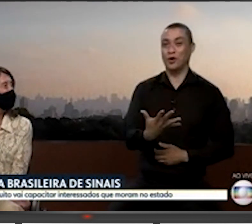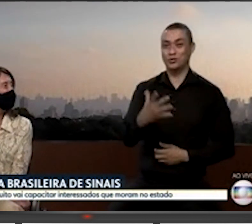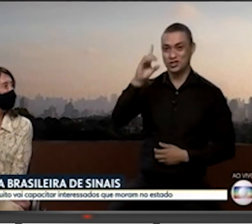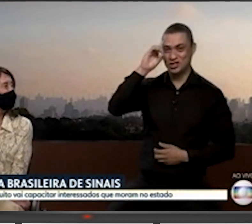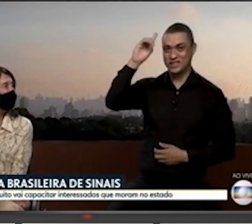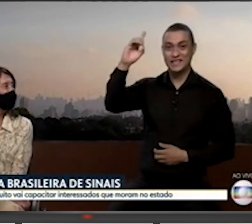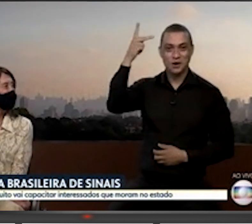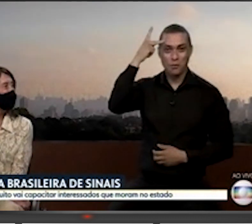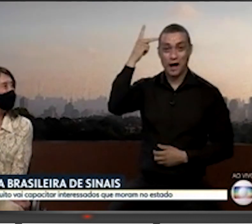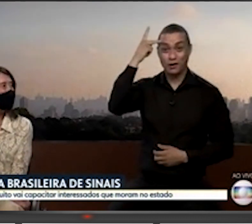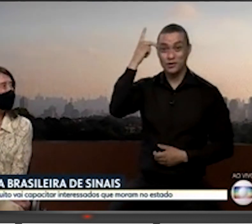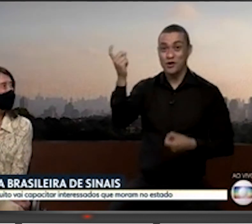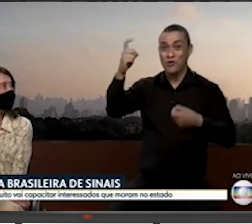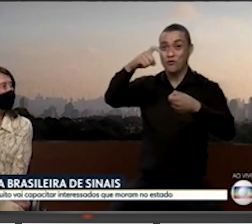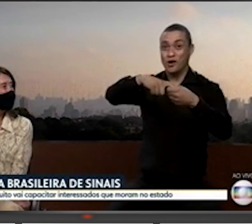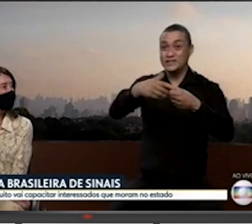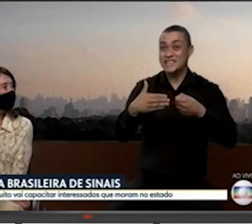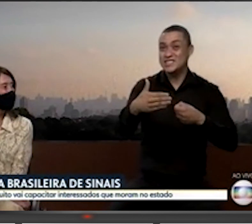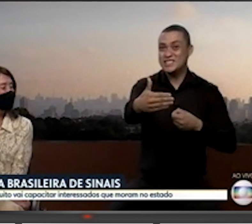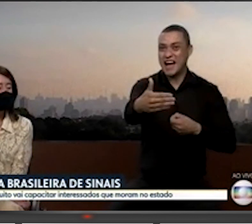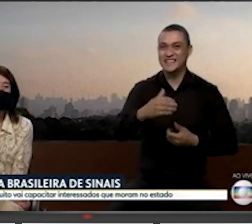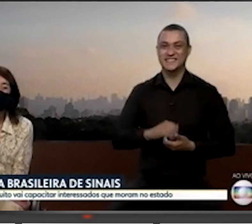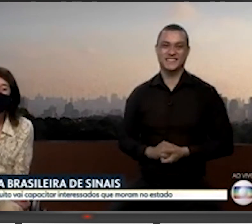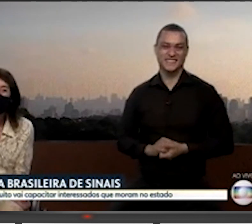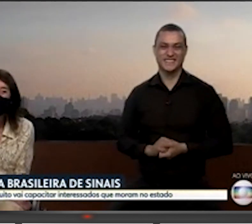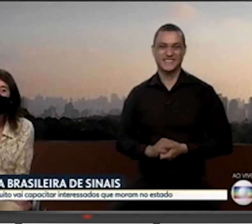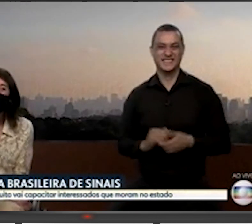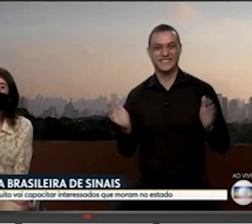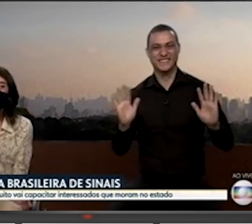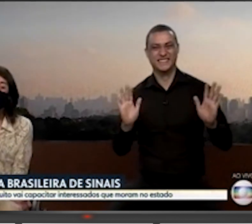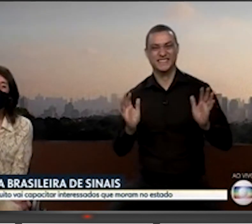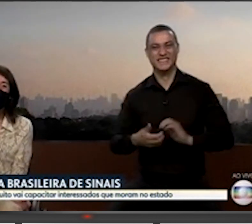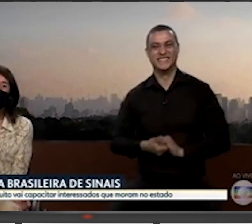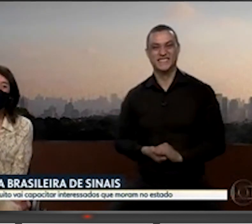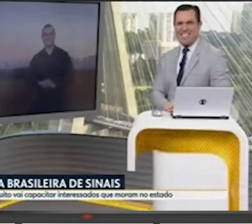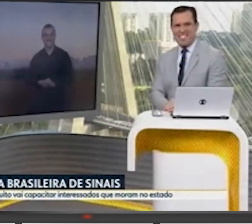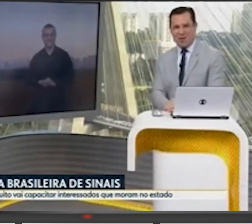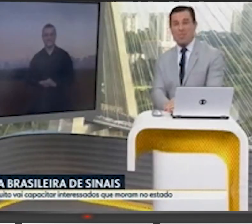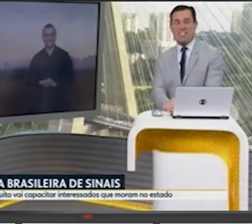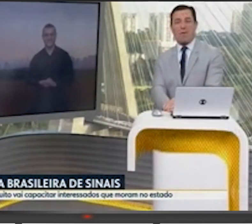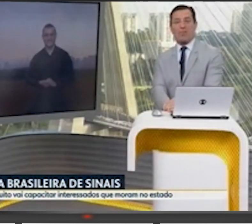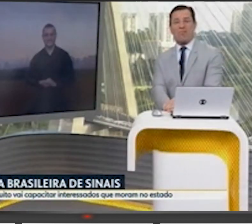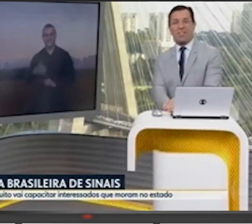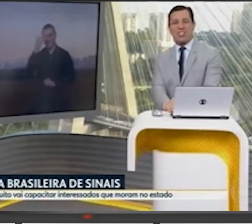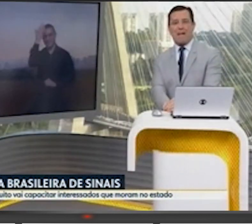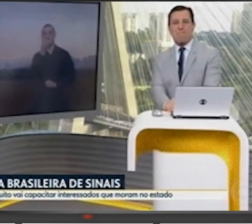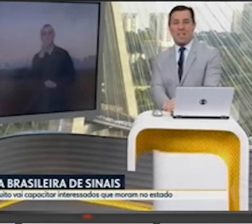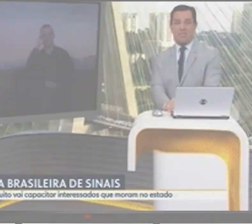Bom dia São Paulo Volta Já. Obrigado, bom dia pra vocês. Então é bom dia São Paulo que volta já. A gente vai